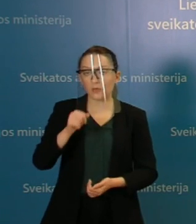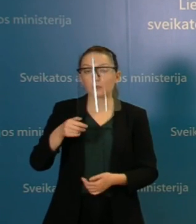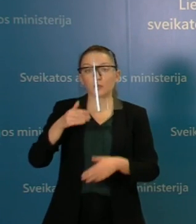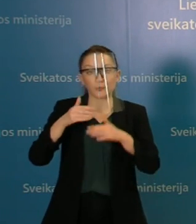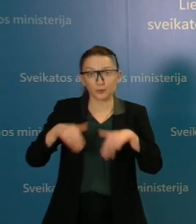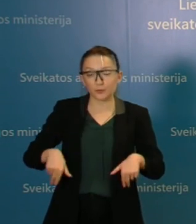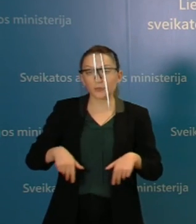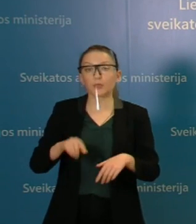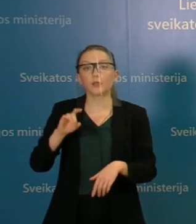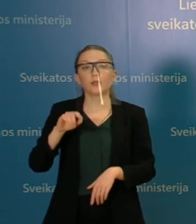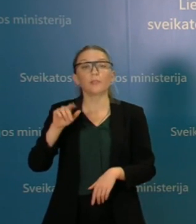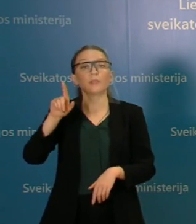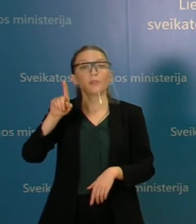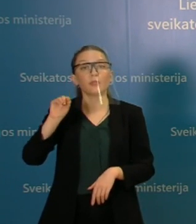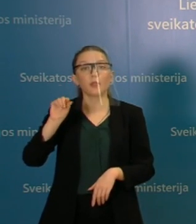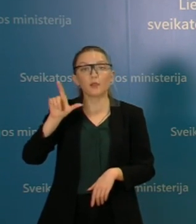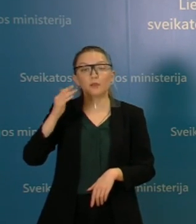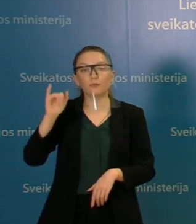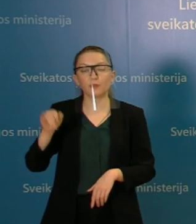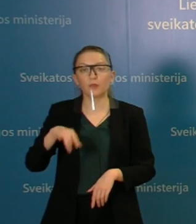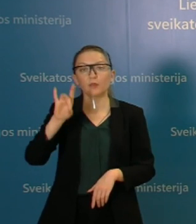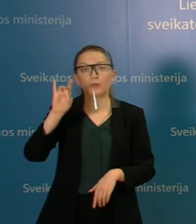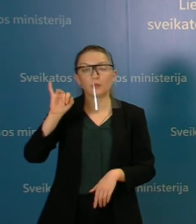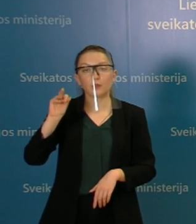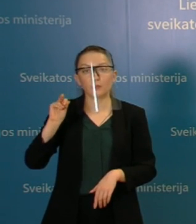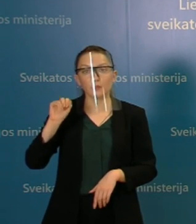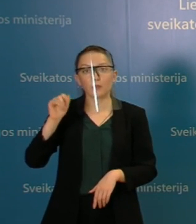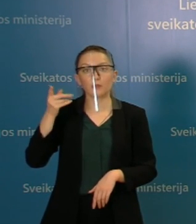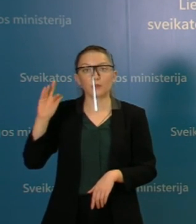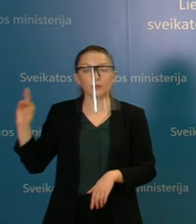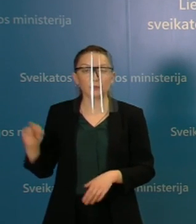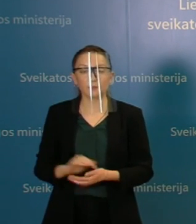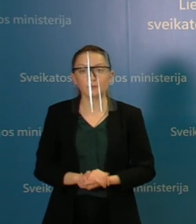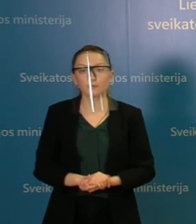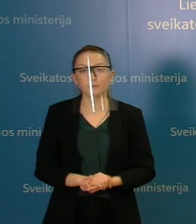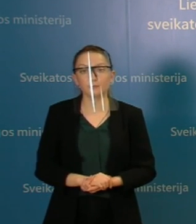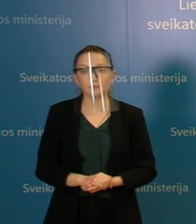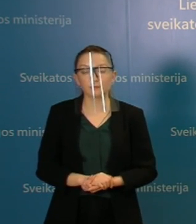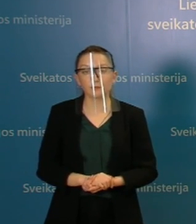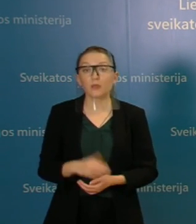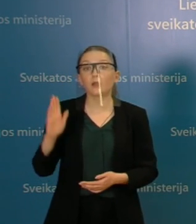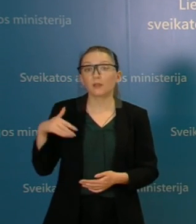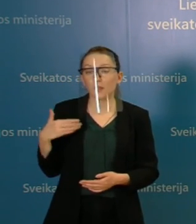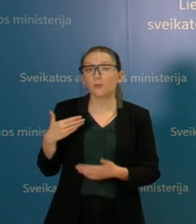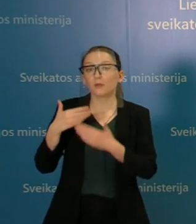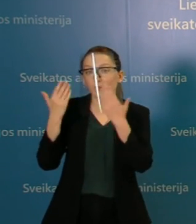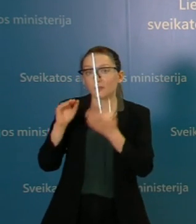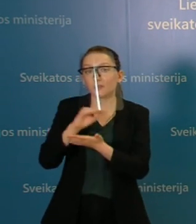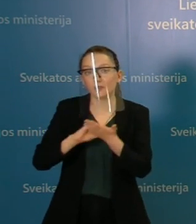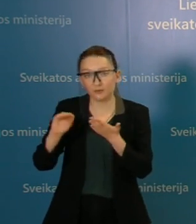klausimų, giedriai iš Delfiai būtų klausimas? Klausimų, klausimas? Reikiai dar kartelį,